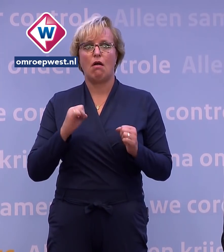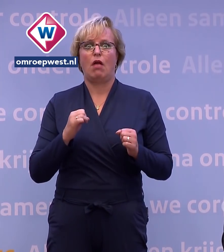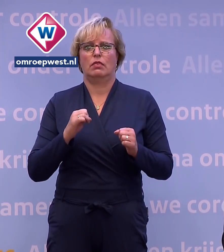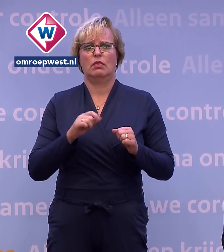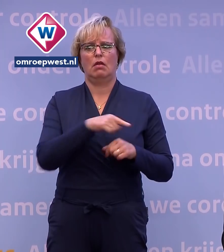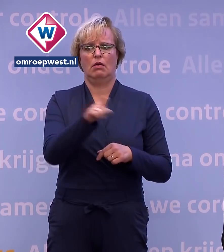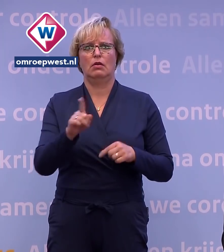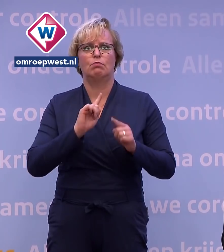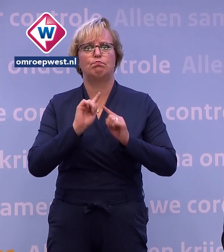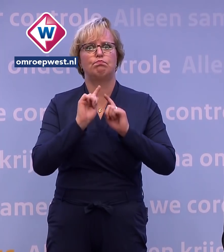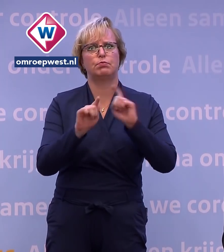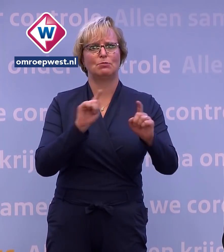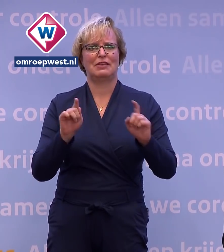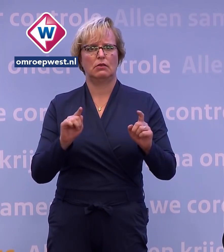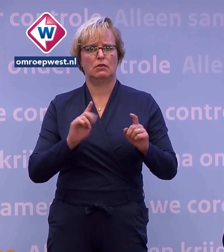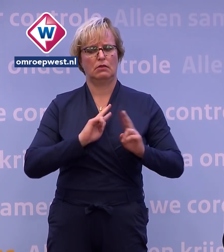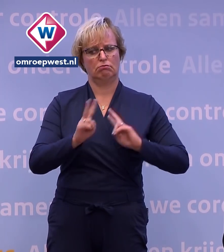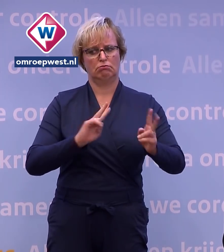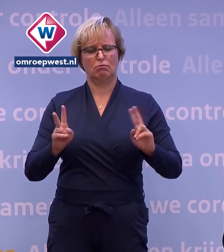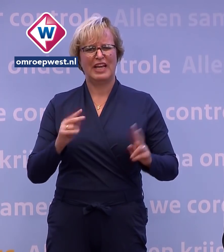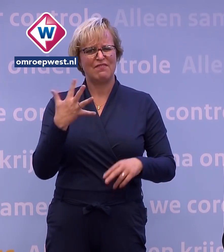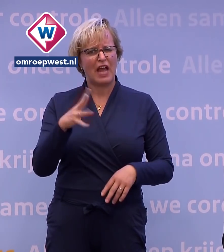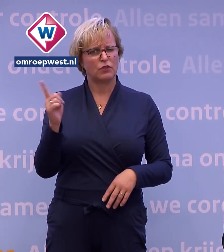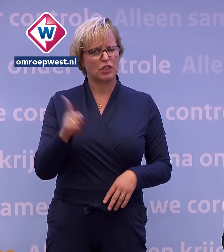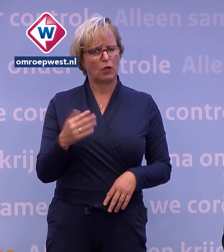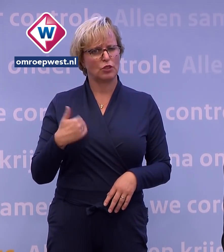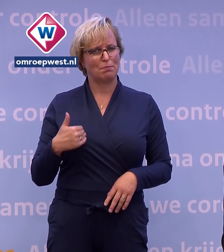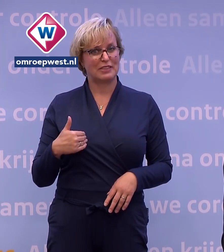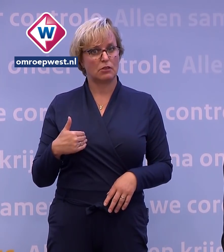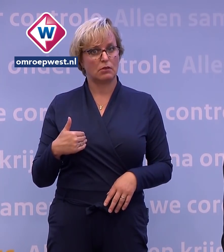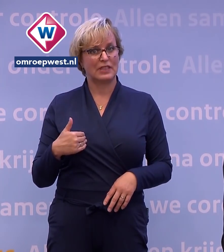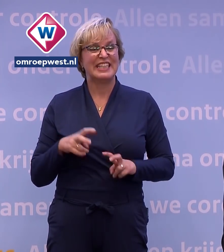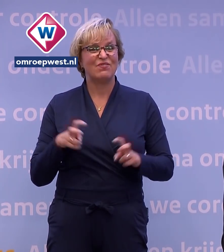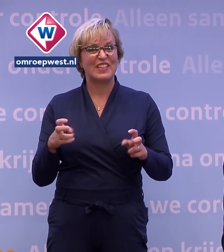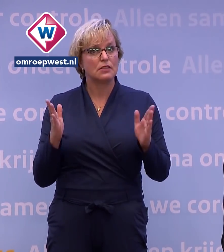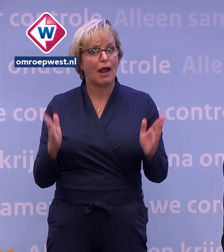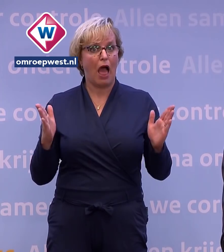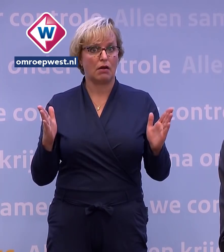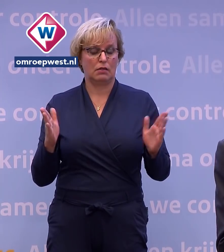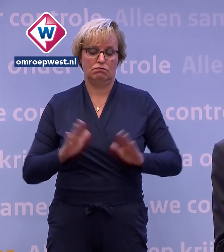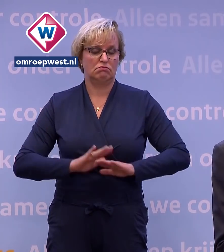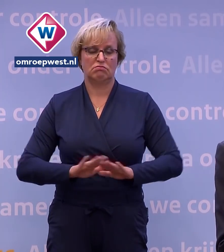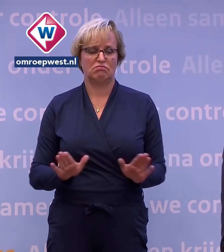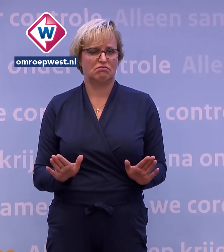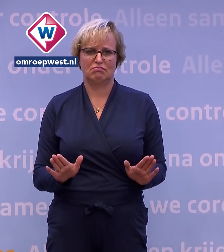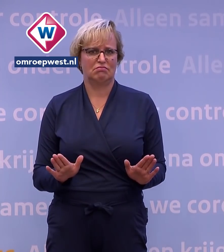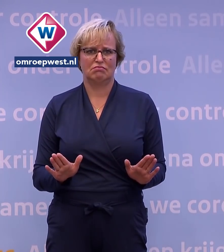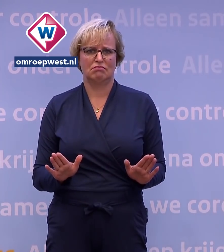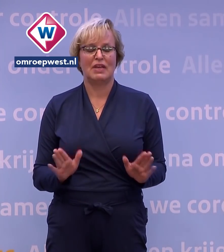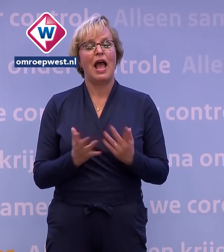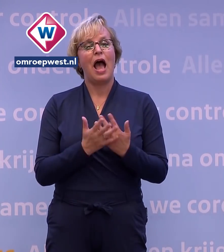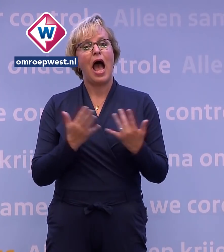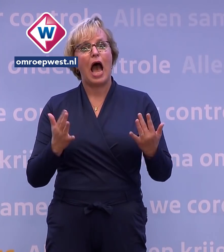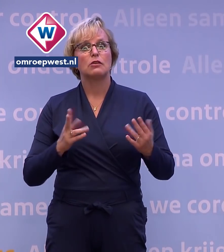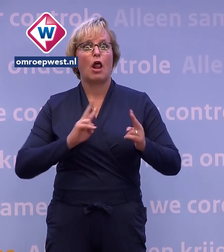zijn. 50.000 mensen. Het virus is allesbehalve klaar met ons. Met niemand van ons. Het aantal